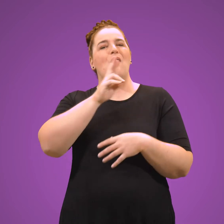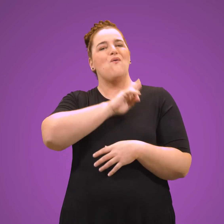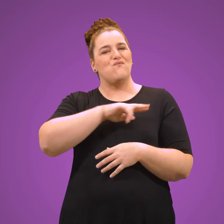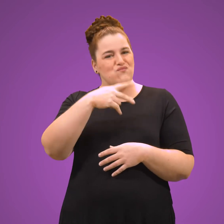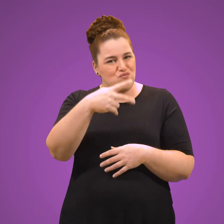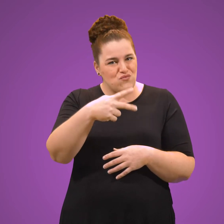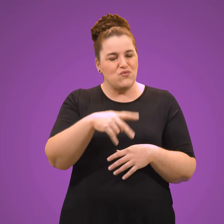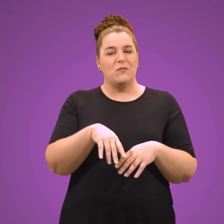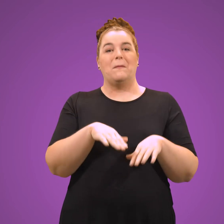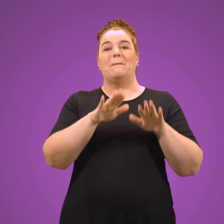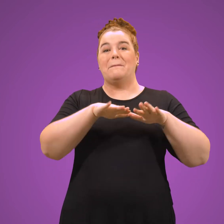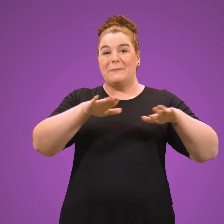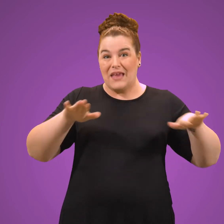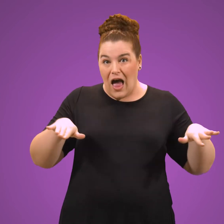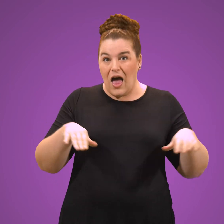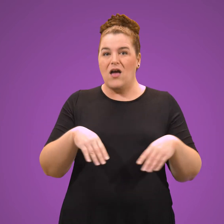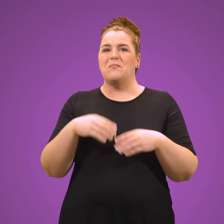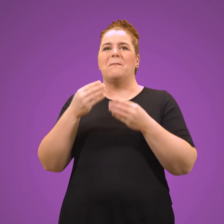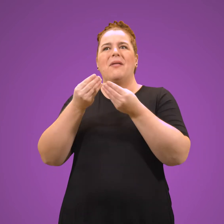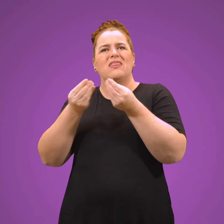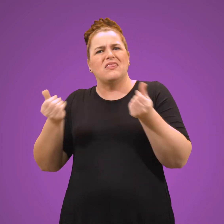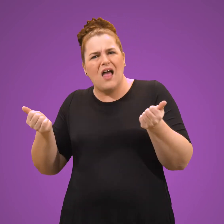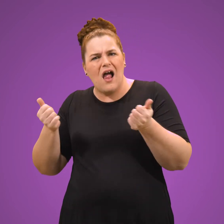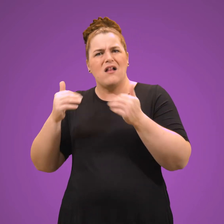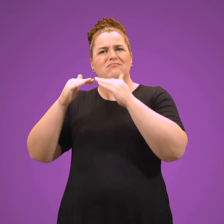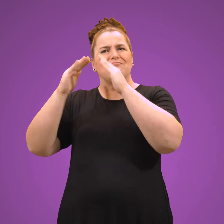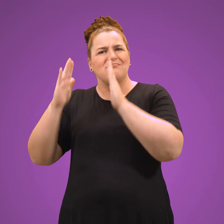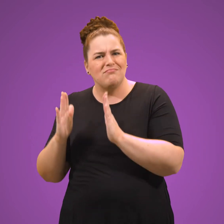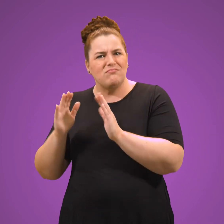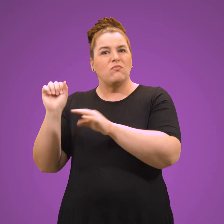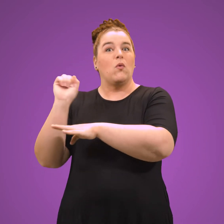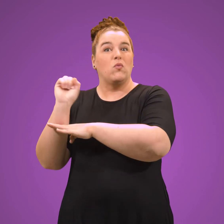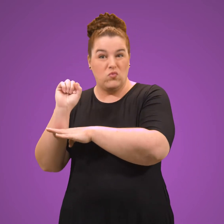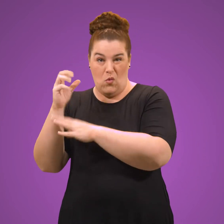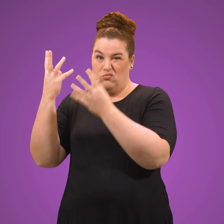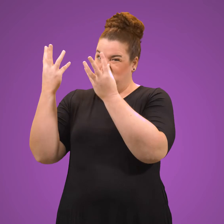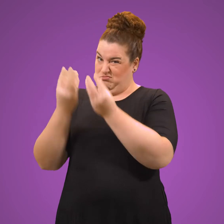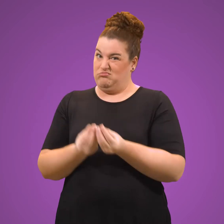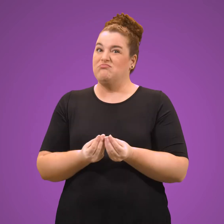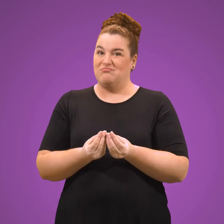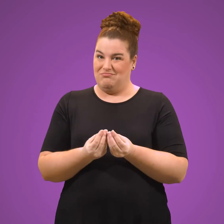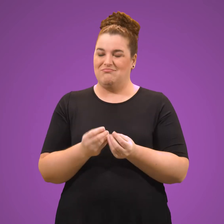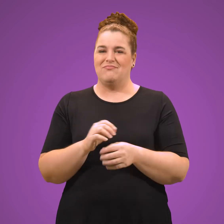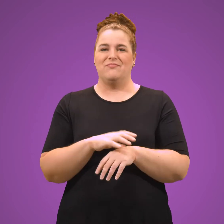regarder vos revenus, vos biens, vos avoirs, si vous avez une maison, un véhicule.